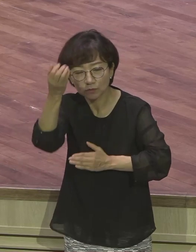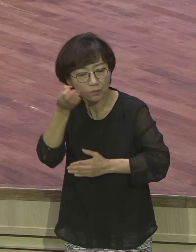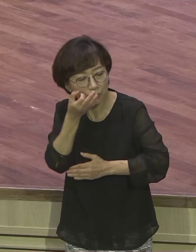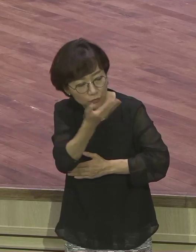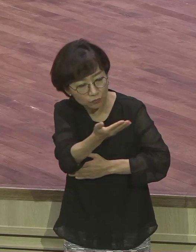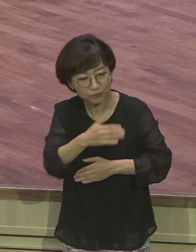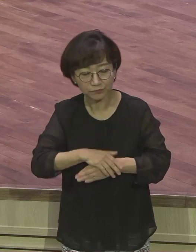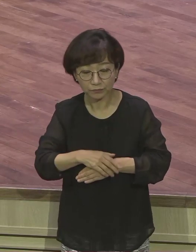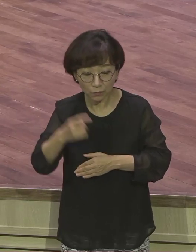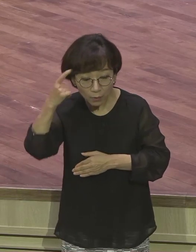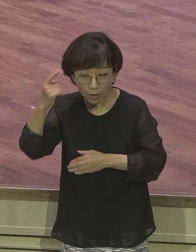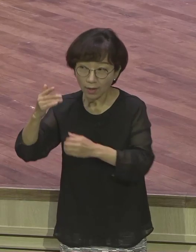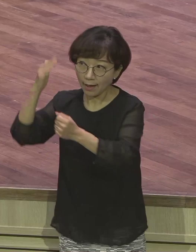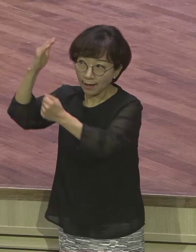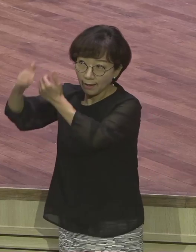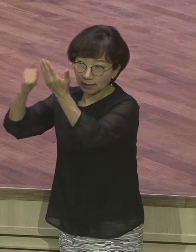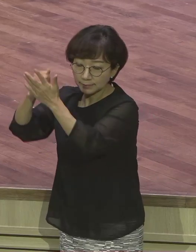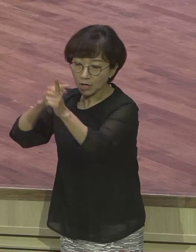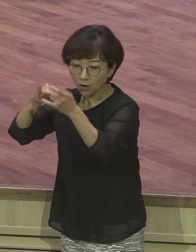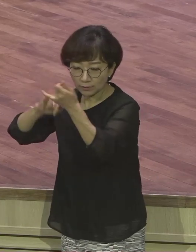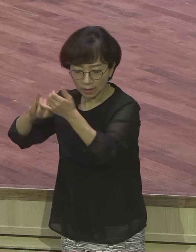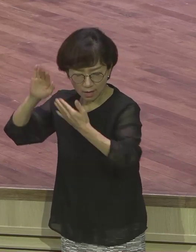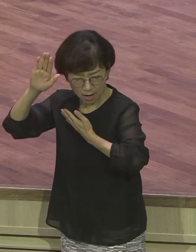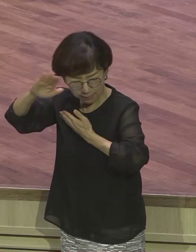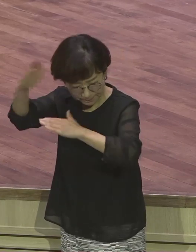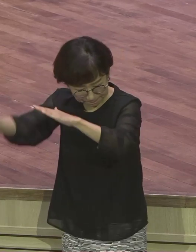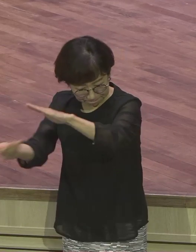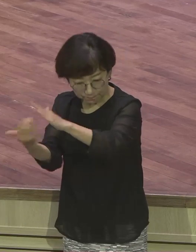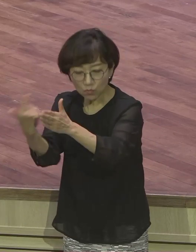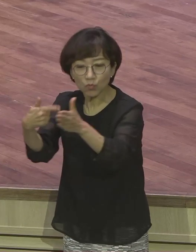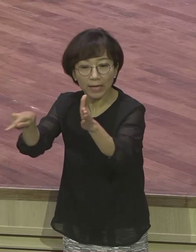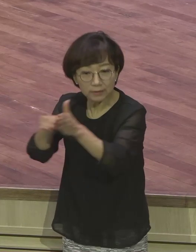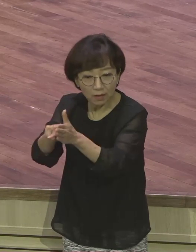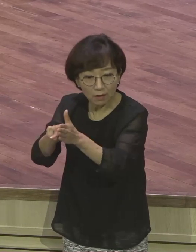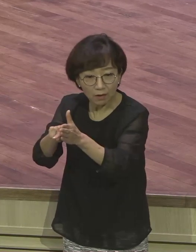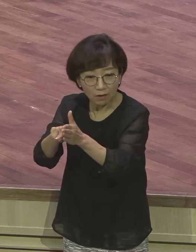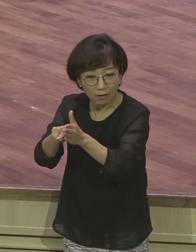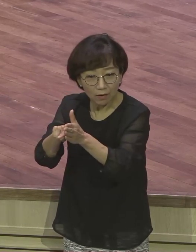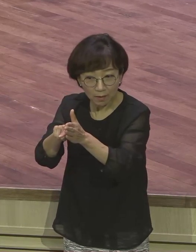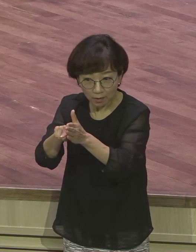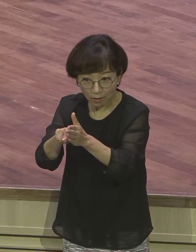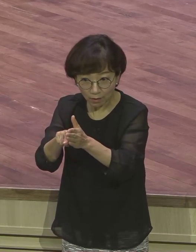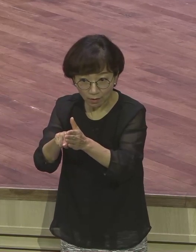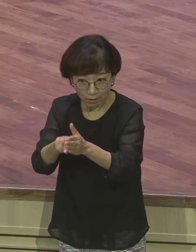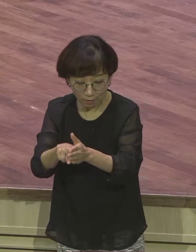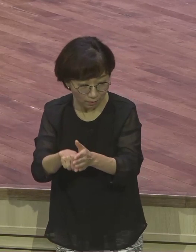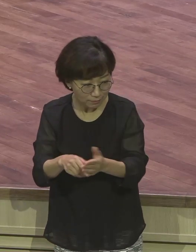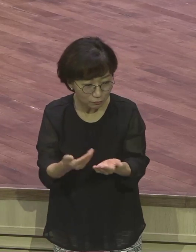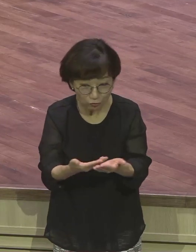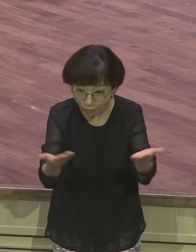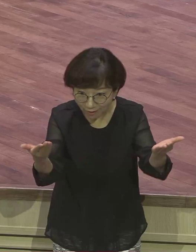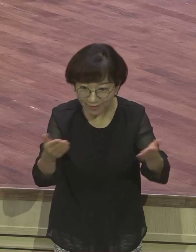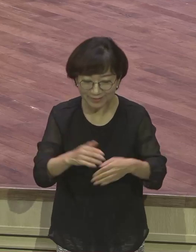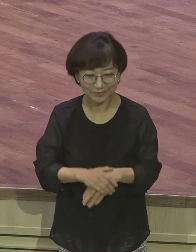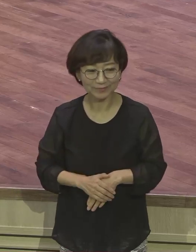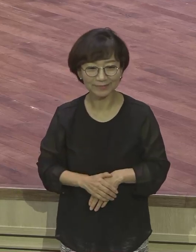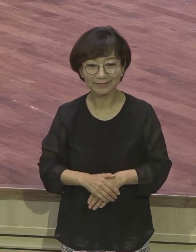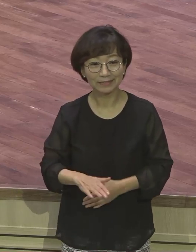가심을 믿어야 됩니다. 하나님이 누구를 통해서 지금도 마찬가지요. 예배를 똑같이 들이지만